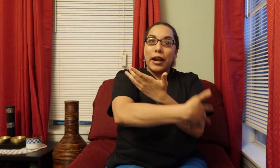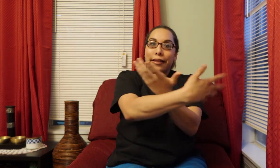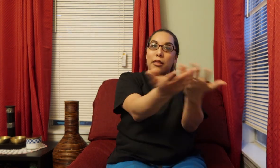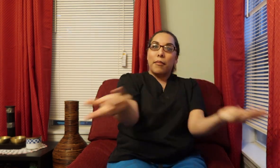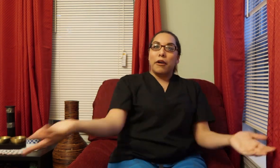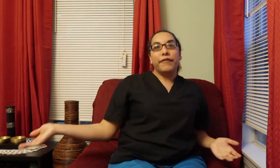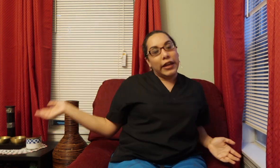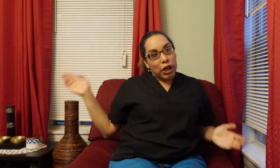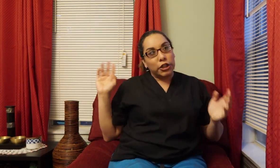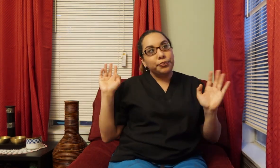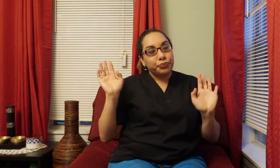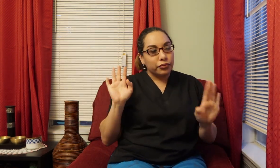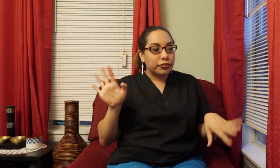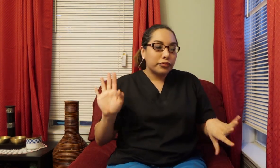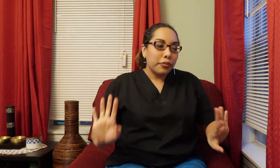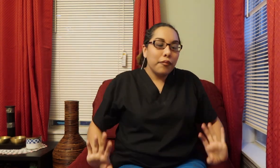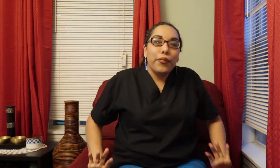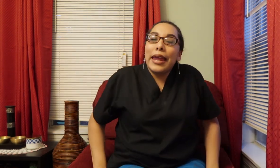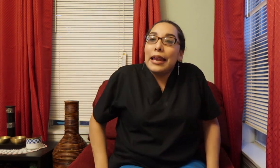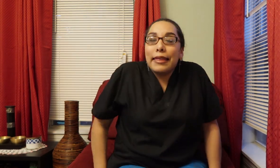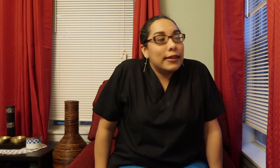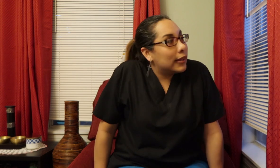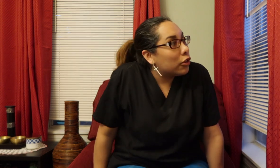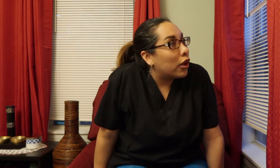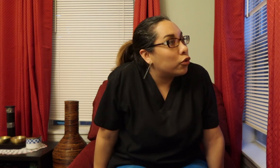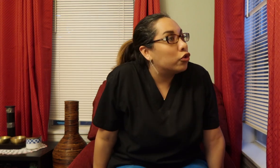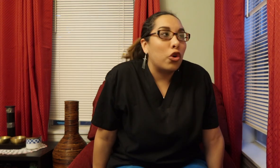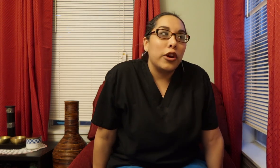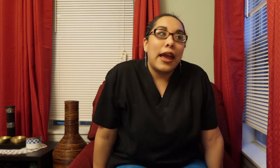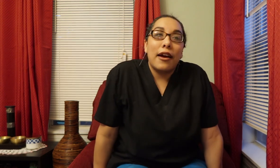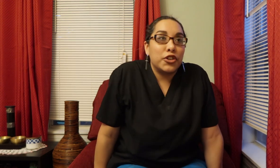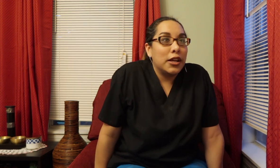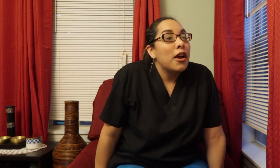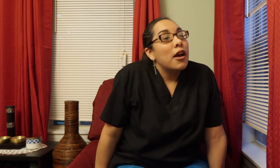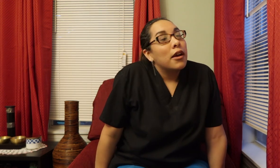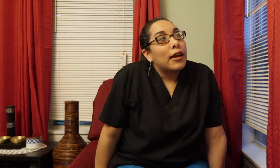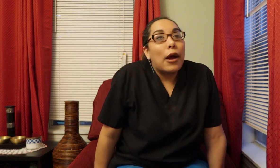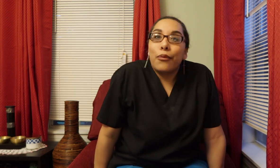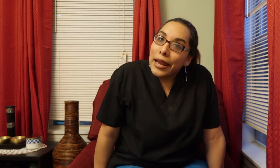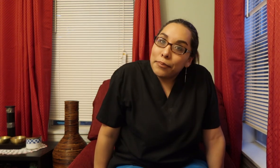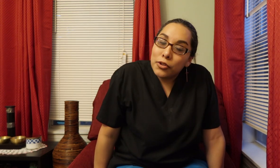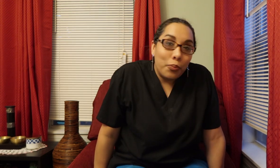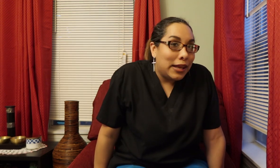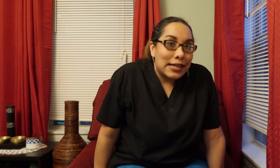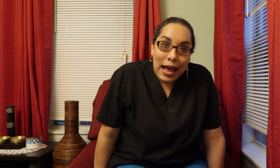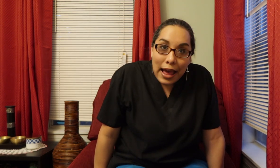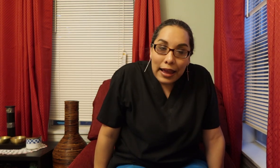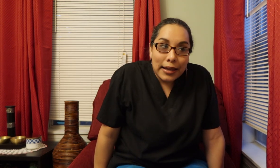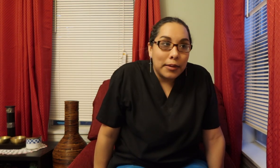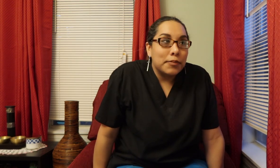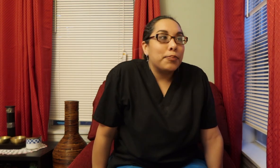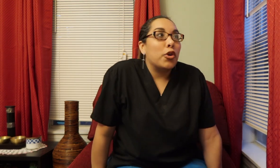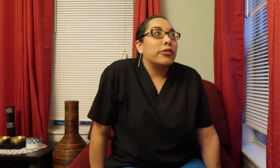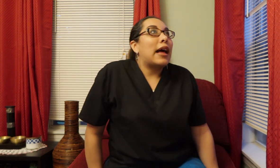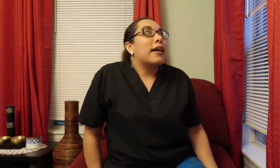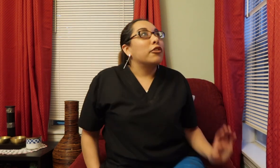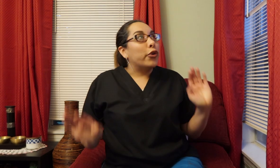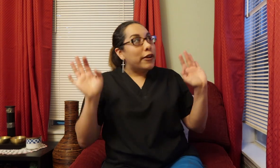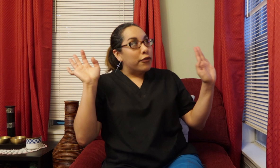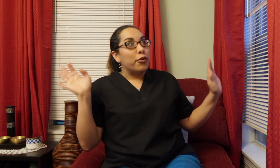Like the mom figure Y le dice Toda su historia How she Got raped so many times Pero está Grateful